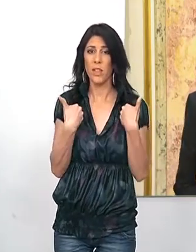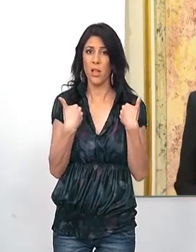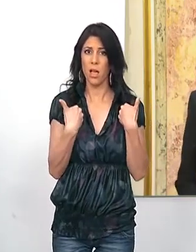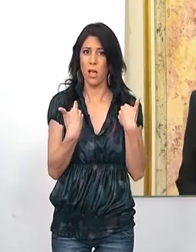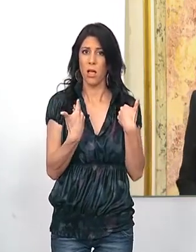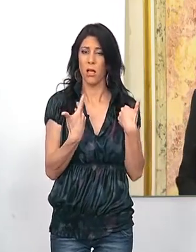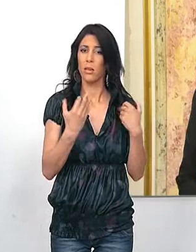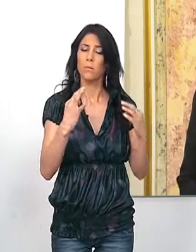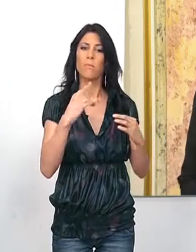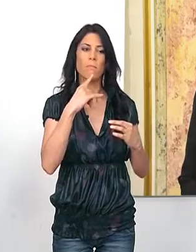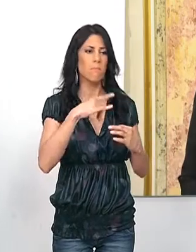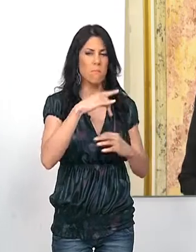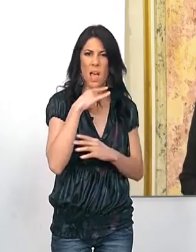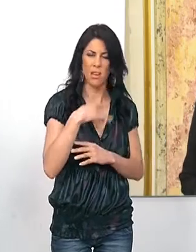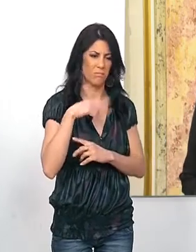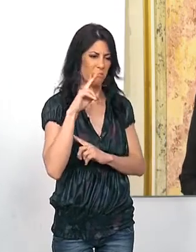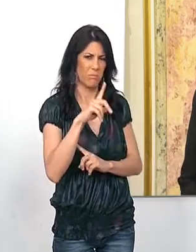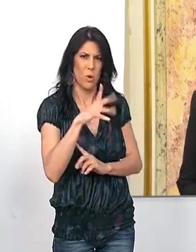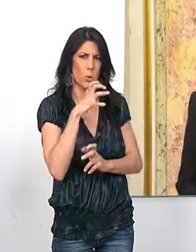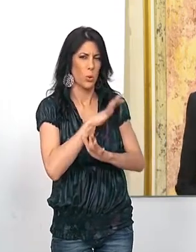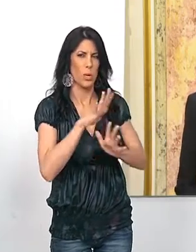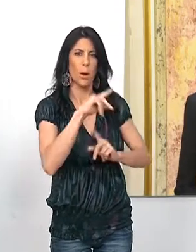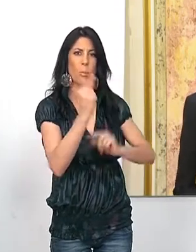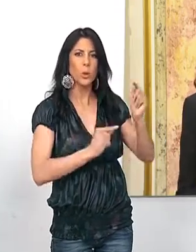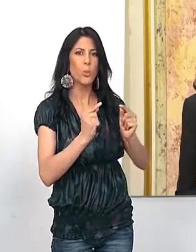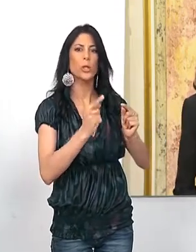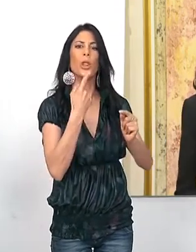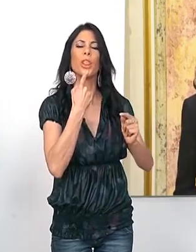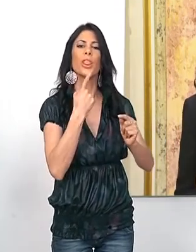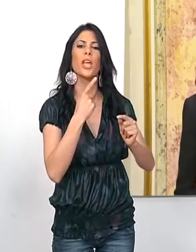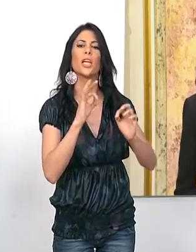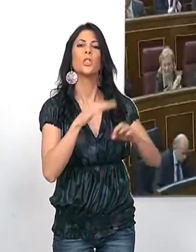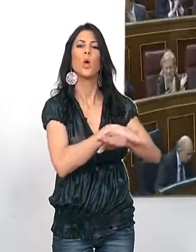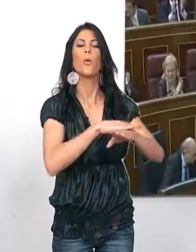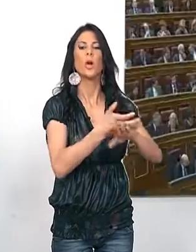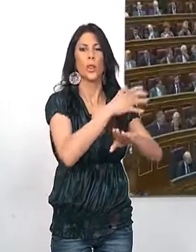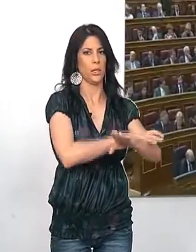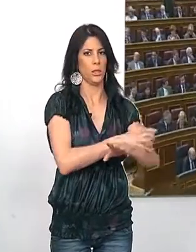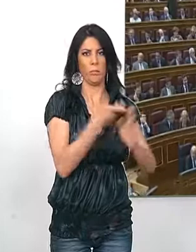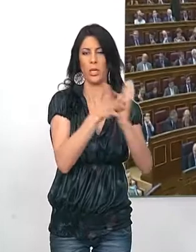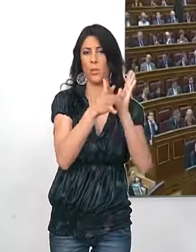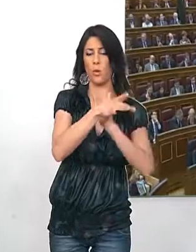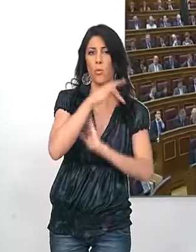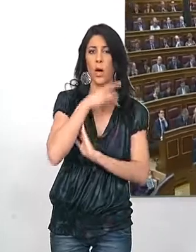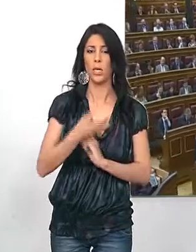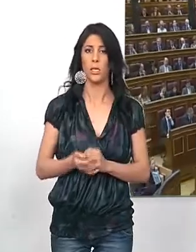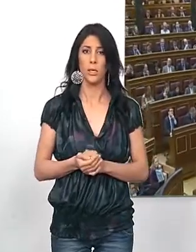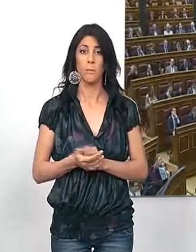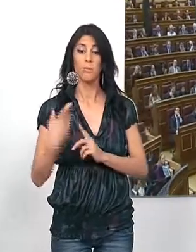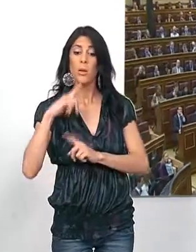malos, malísimos presupuestos la tenía el gobierno anterior. Rodríguez ha asegurado que son unos presupuestos